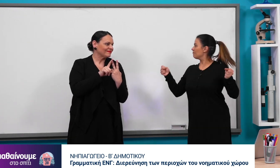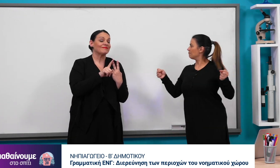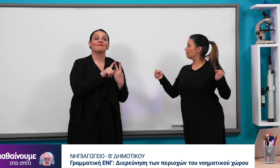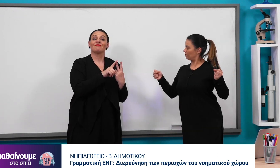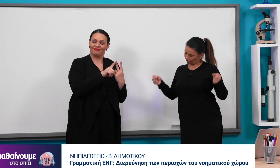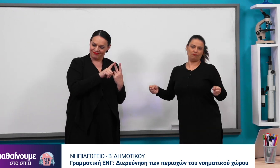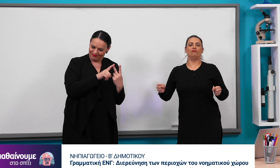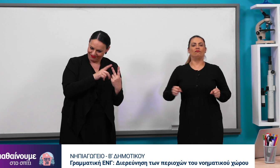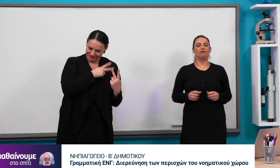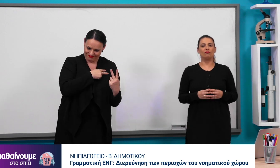Θυμός.